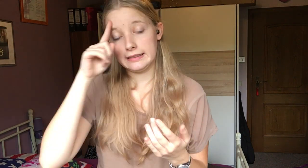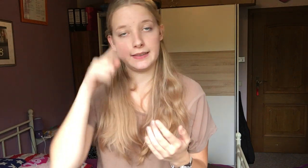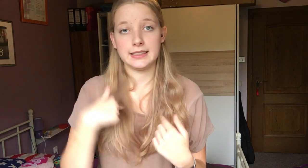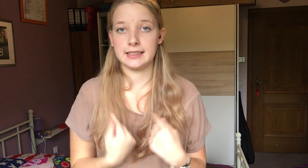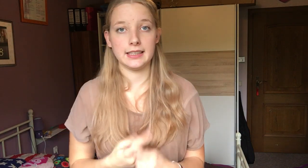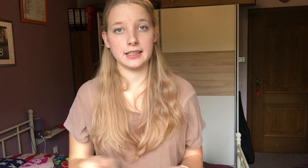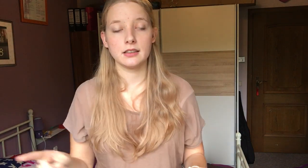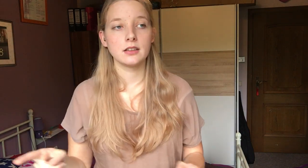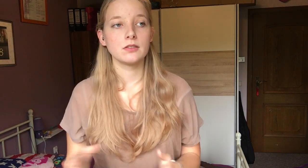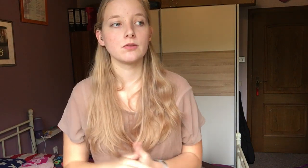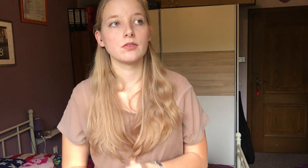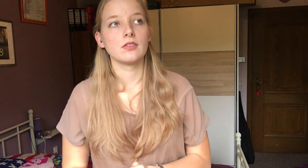das weiß ich nicht.